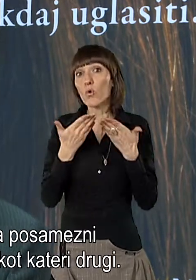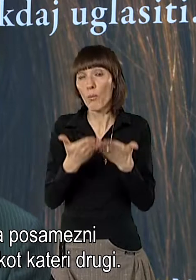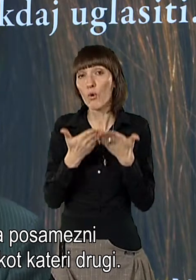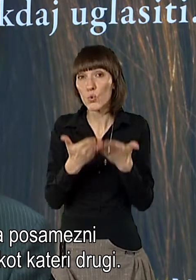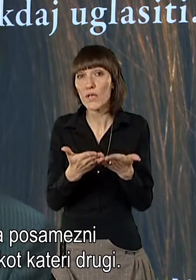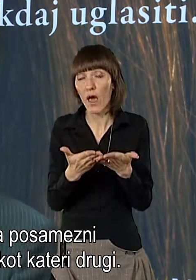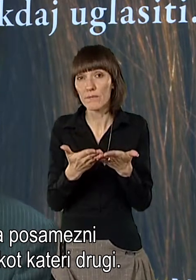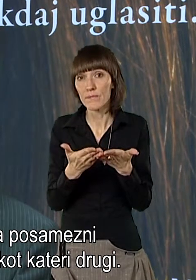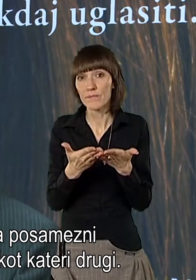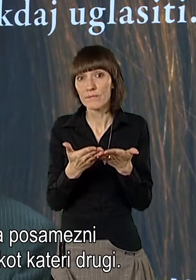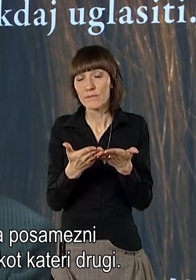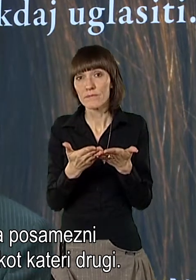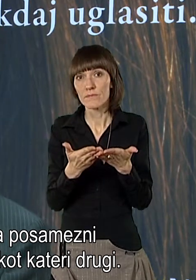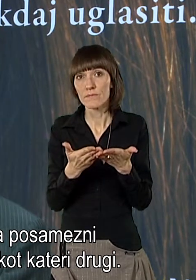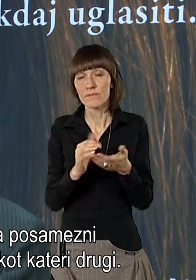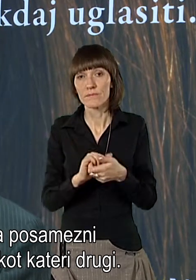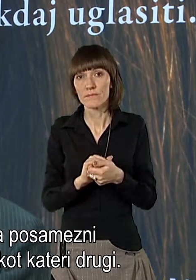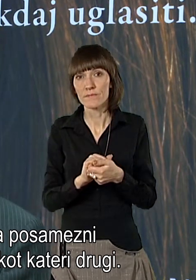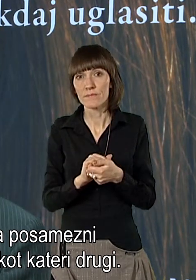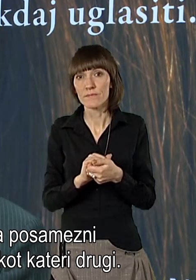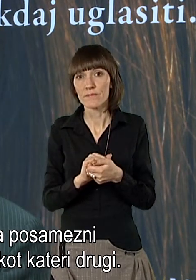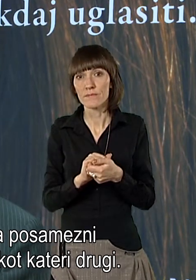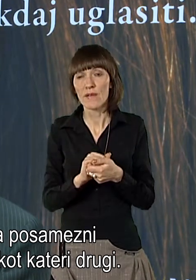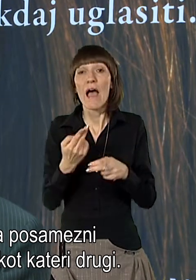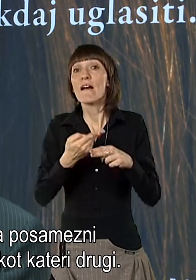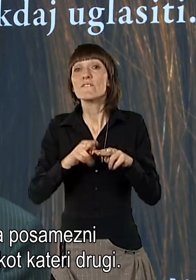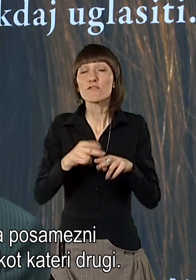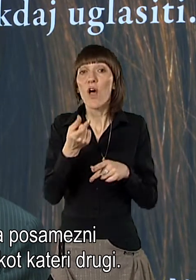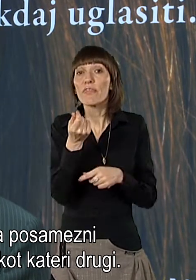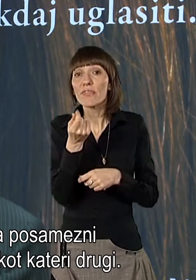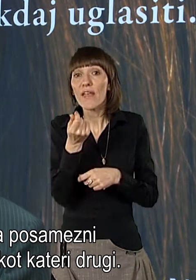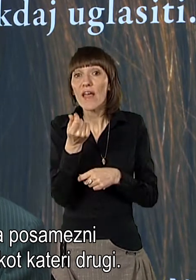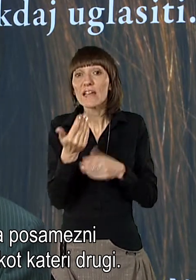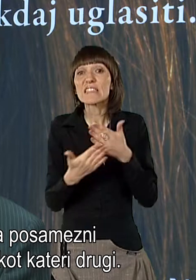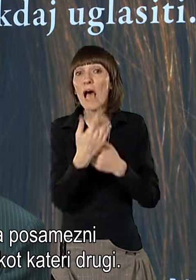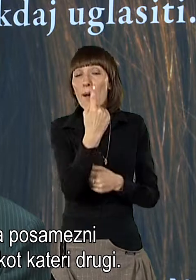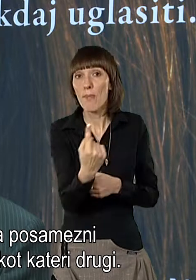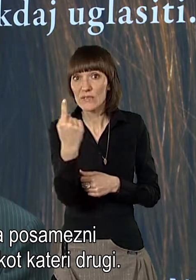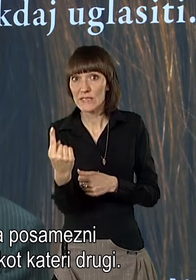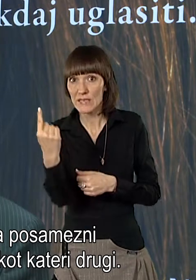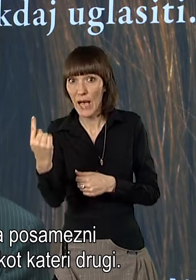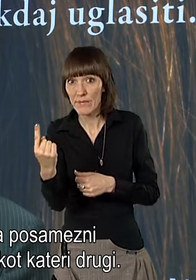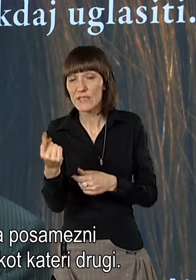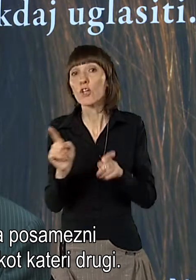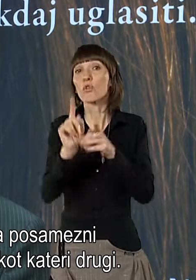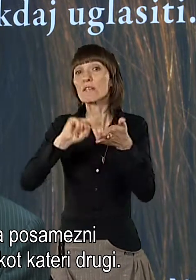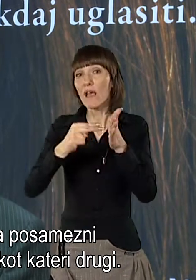več denarja za posamezni pripomoček tako